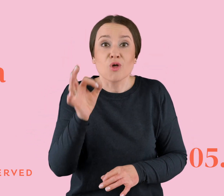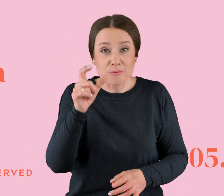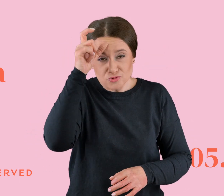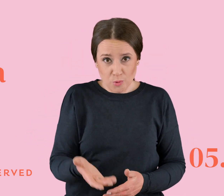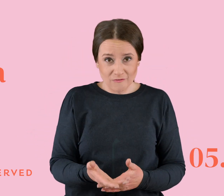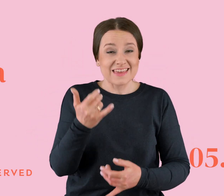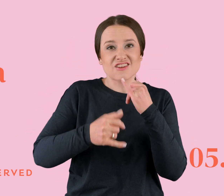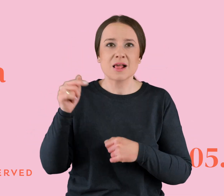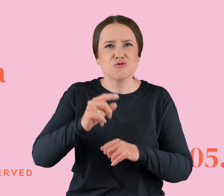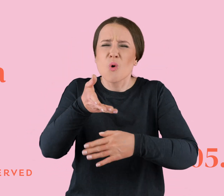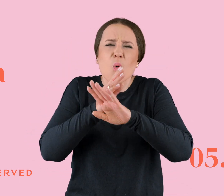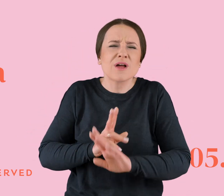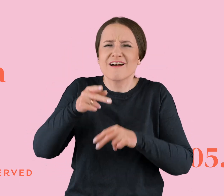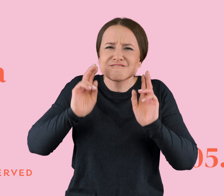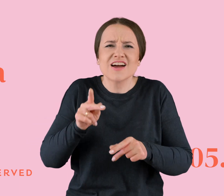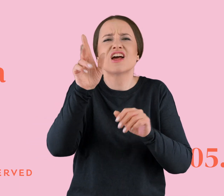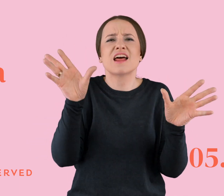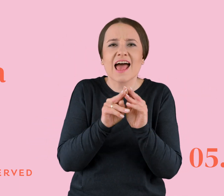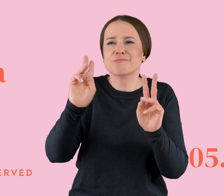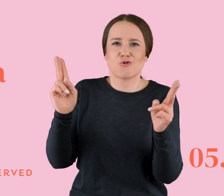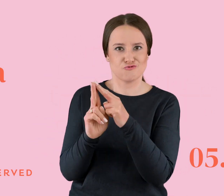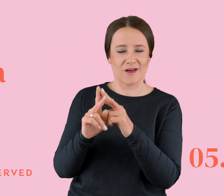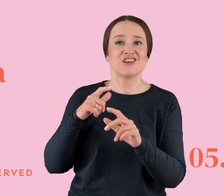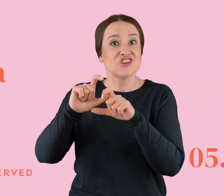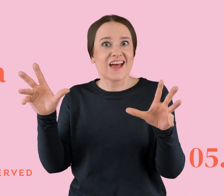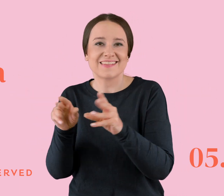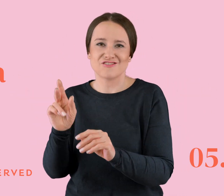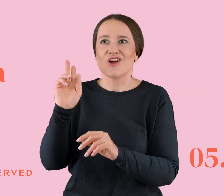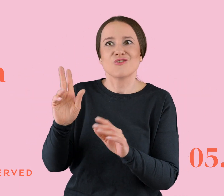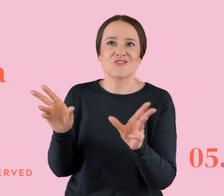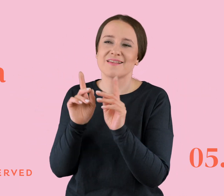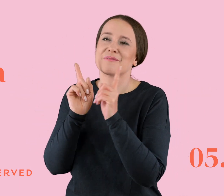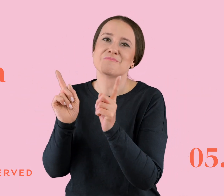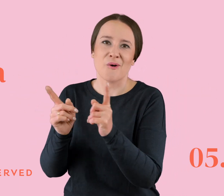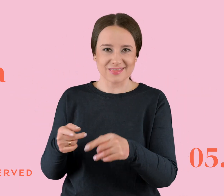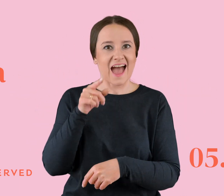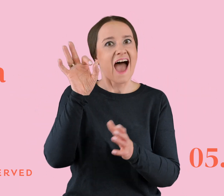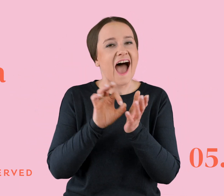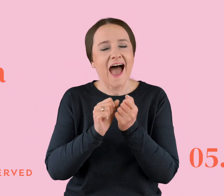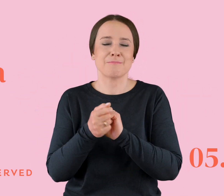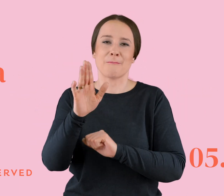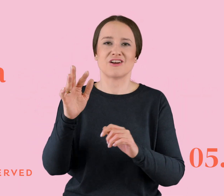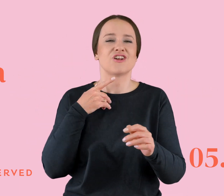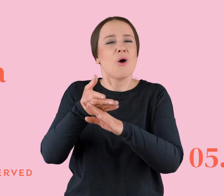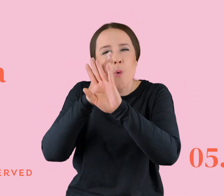z kimś kontaktujesz, spędzasz z tą osobą czas, że się z kimś spotykasz, albo właśnie masz ukrywaną relację, to to jest dla ciebie